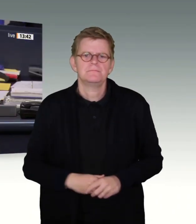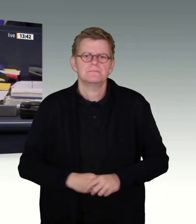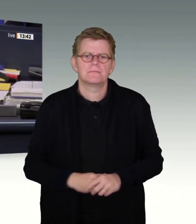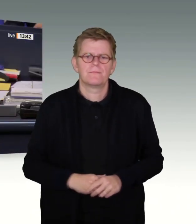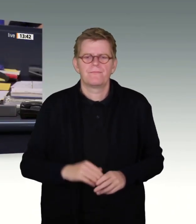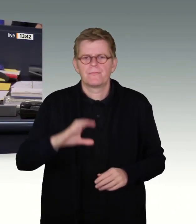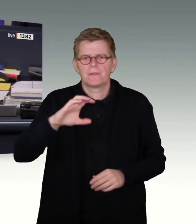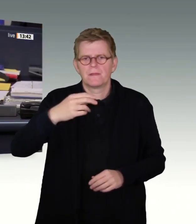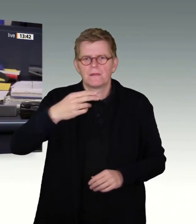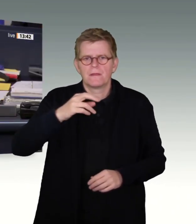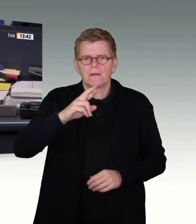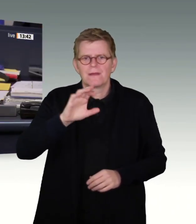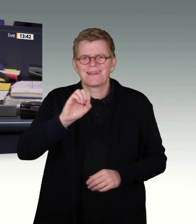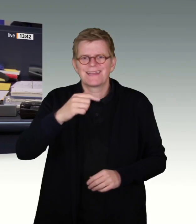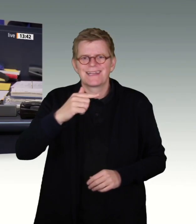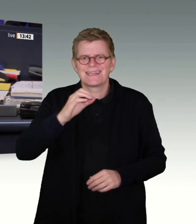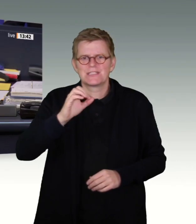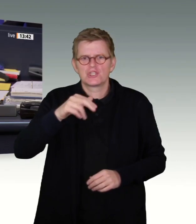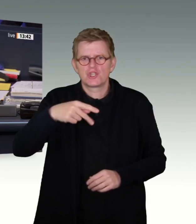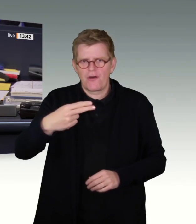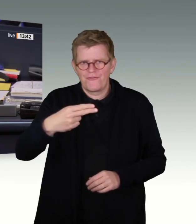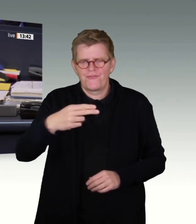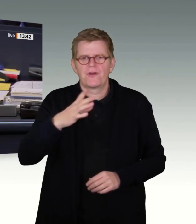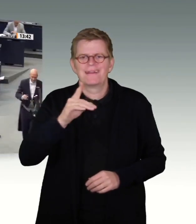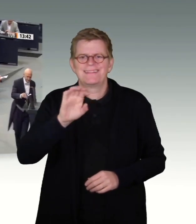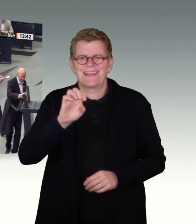Christoph de Vries ist der nächste Redner für die CDU-CSU-Fraktion.